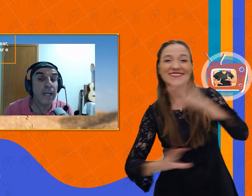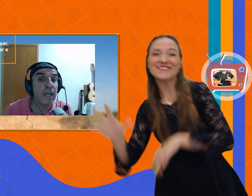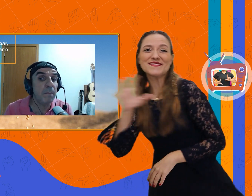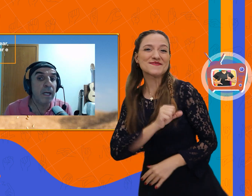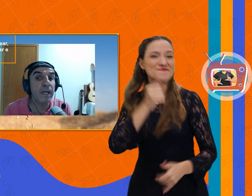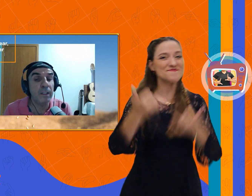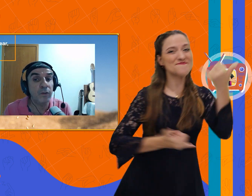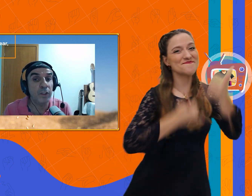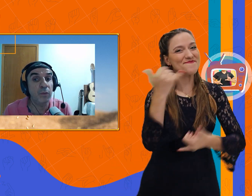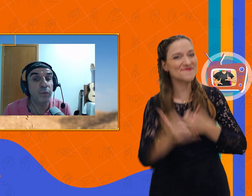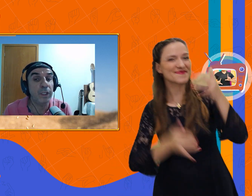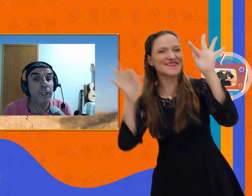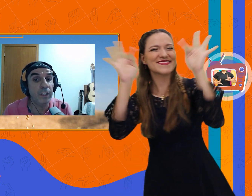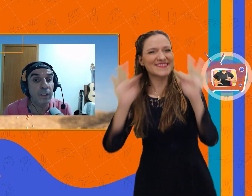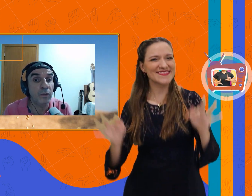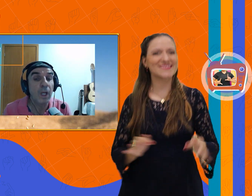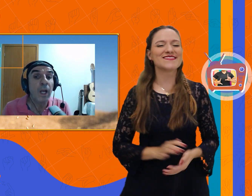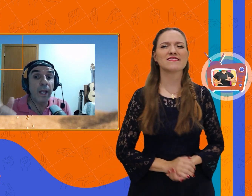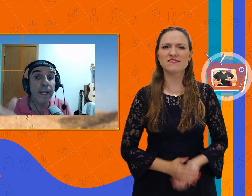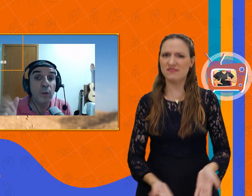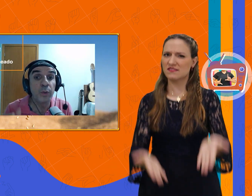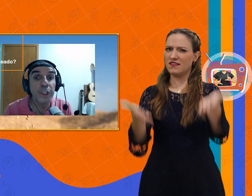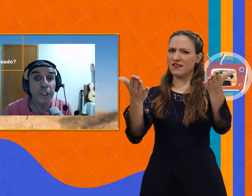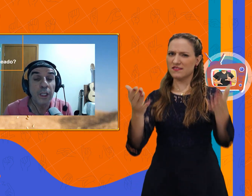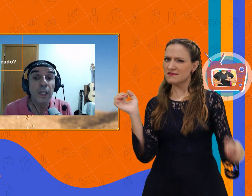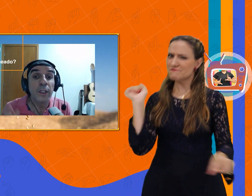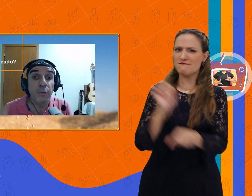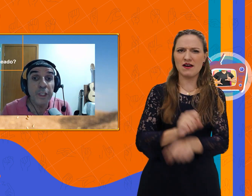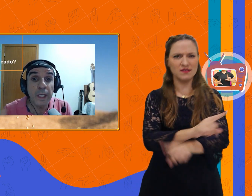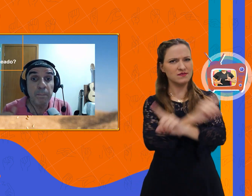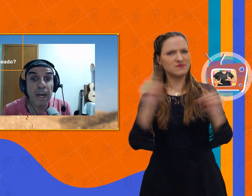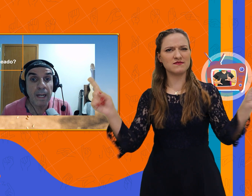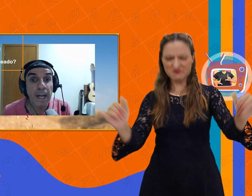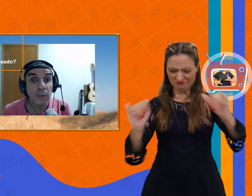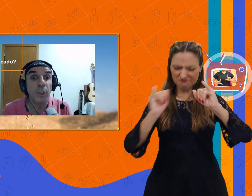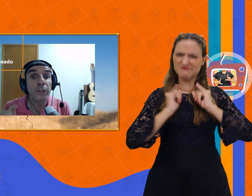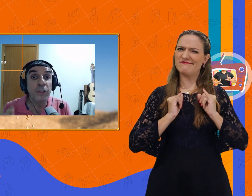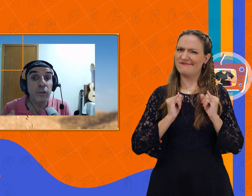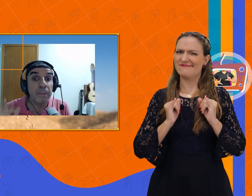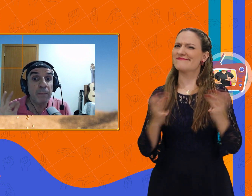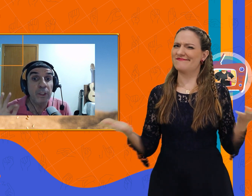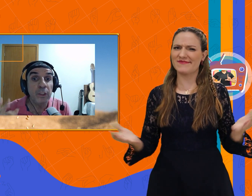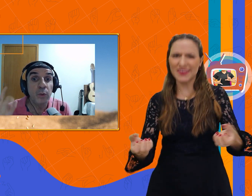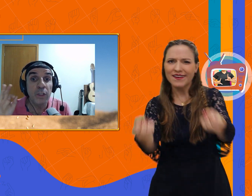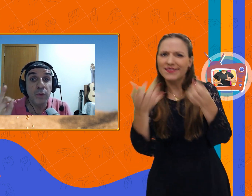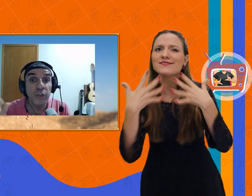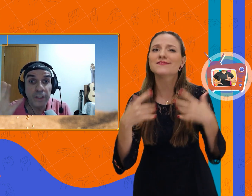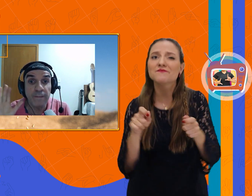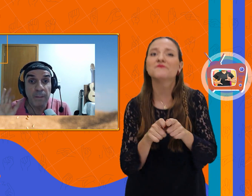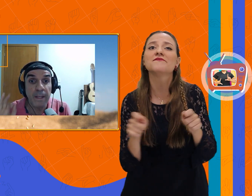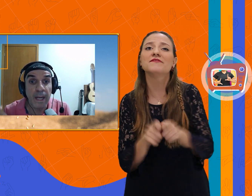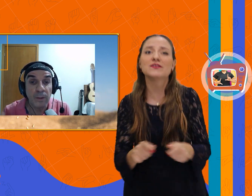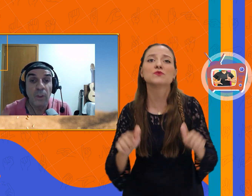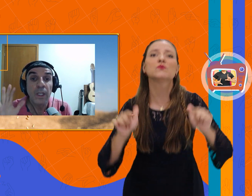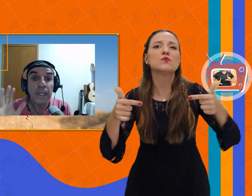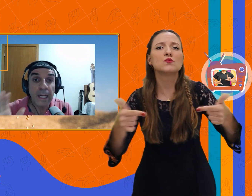amar e ser feliz. Ei, guri, não fique aí parado. Diz pra mim o que você tem semeado. Cada